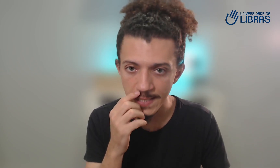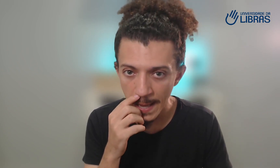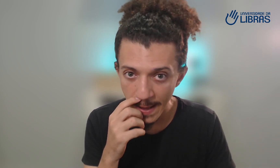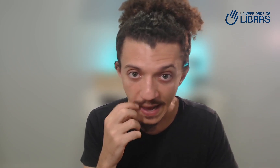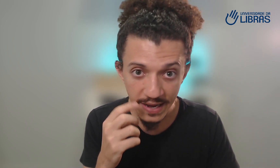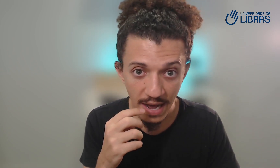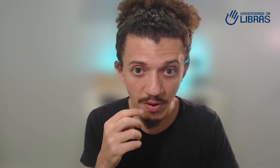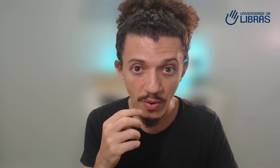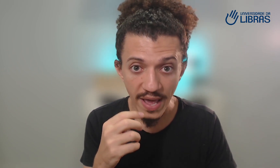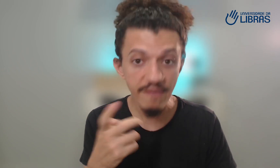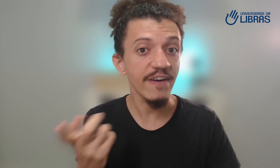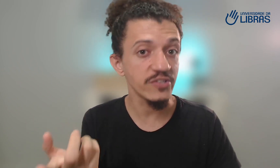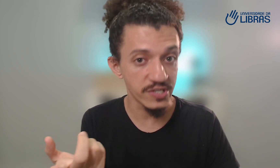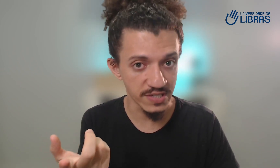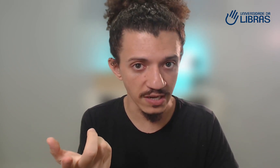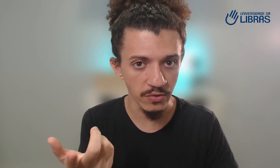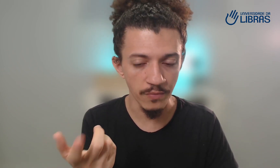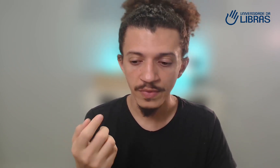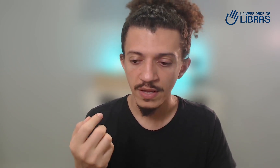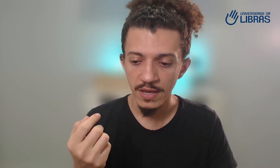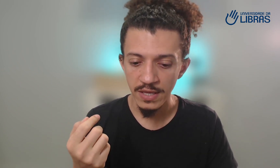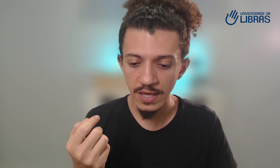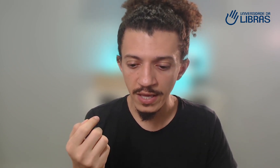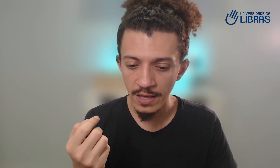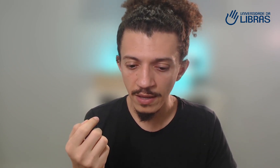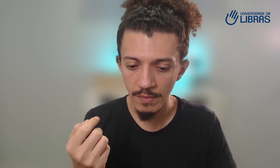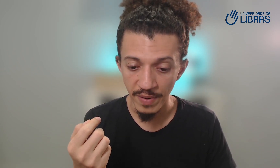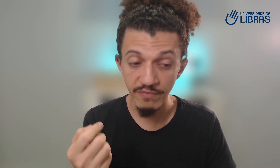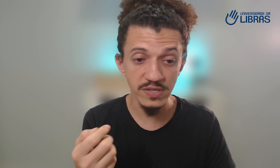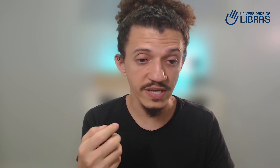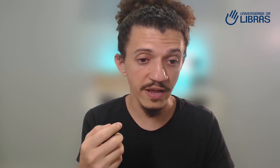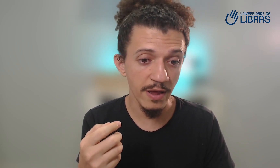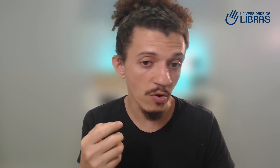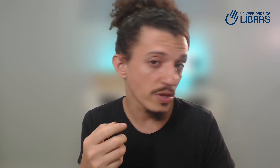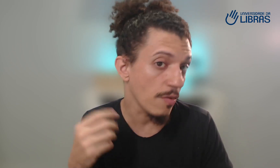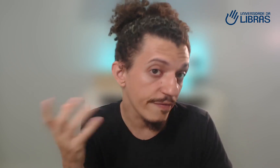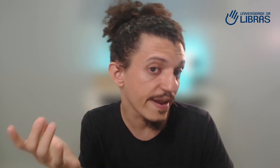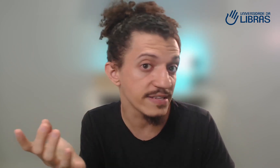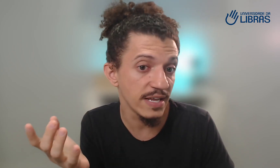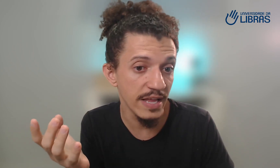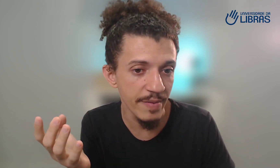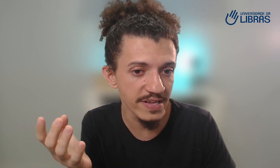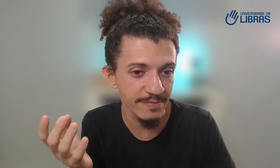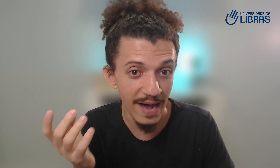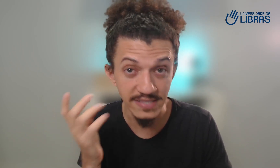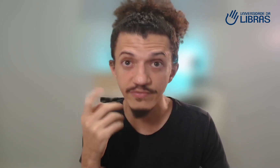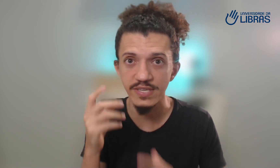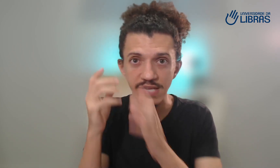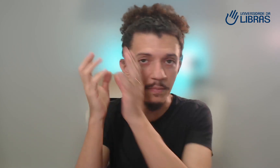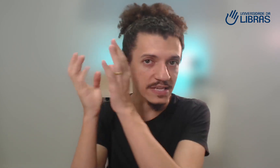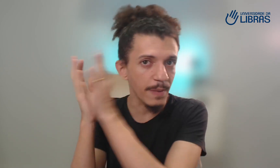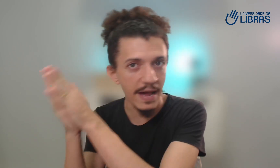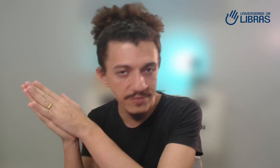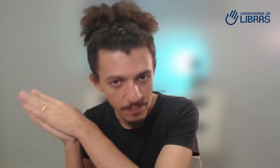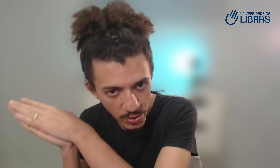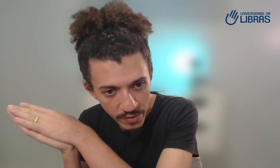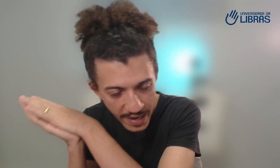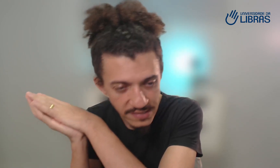acabam enfatizando que, para você montar uma frase em Libras, basta você saber as palavras do português,